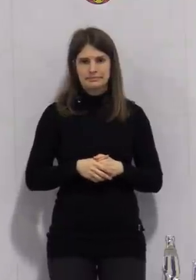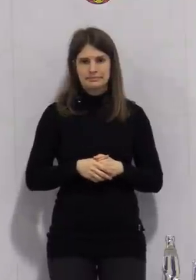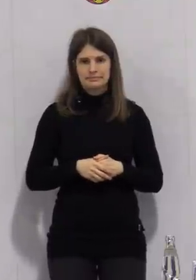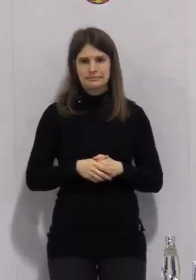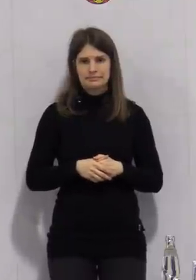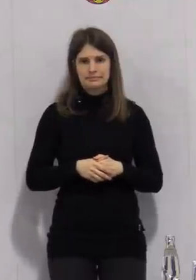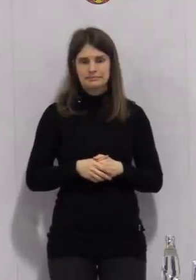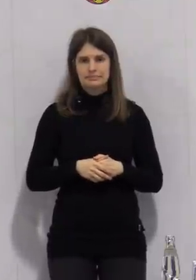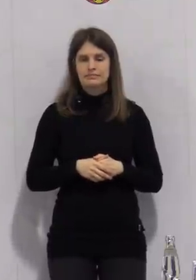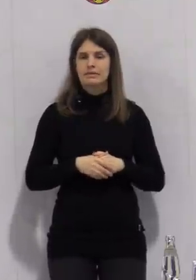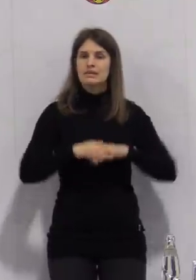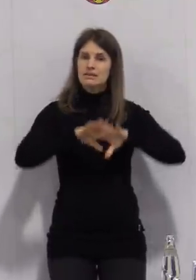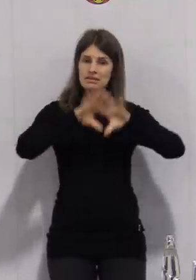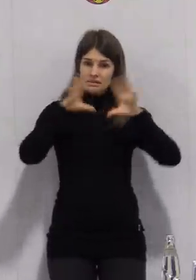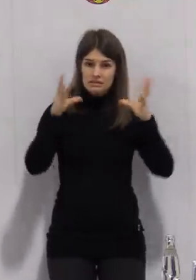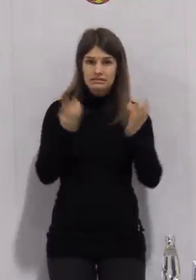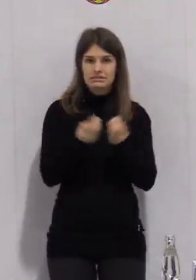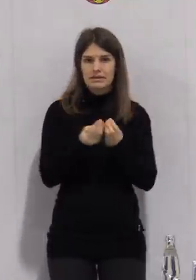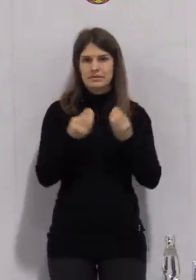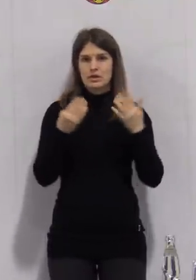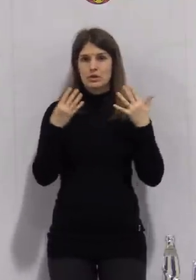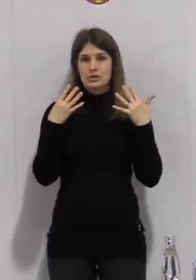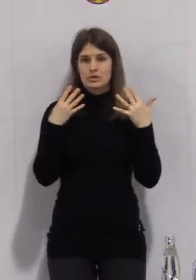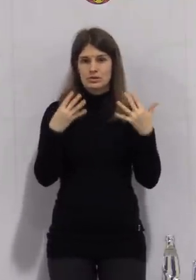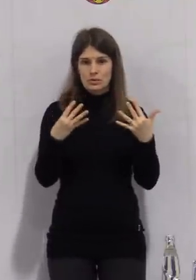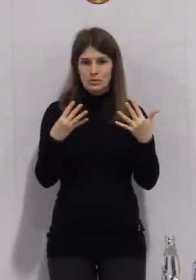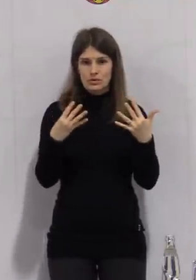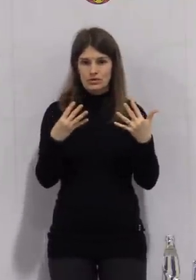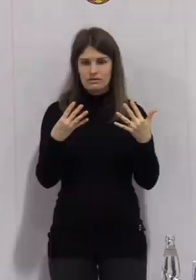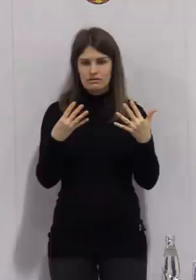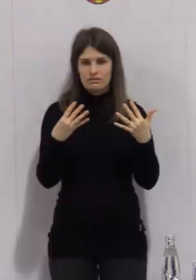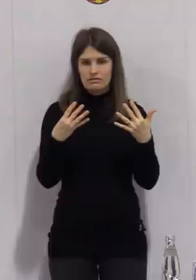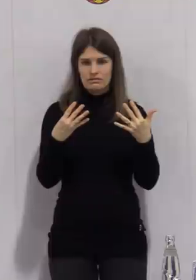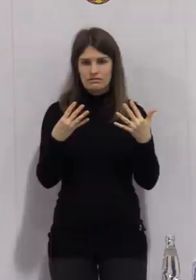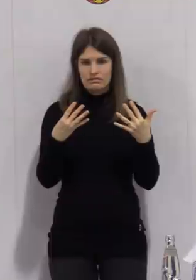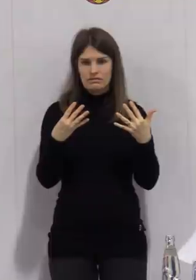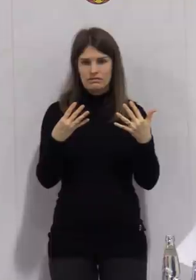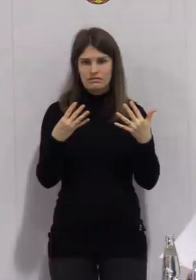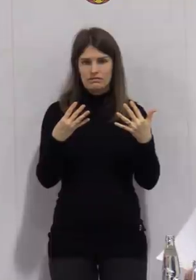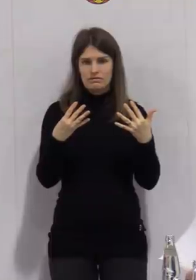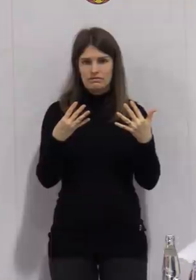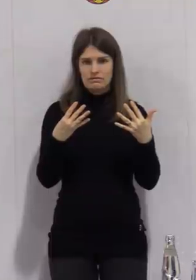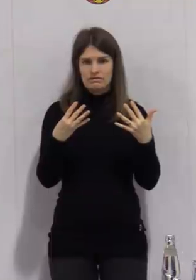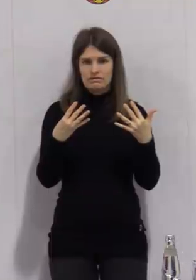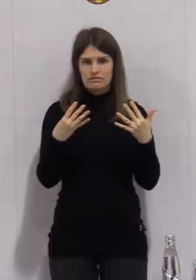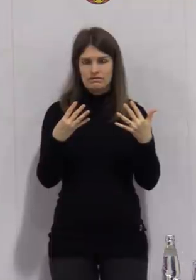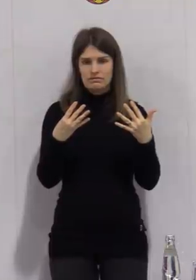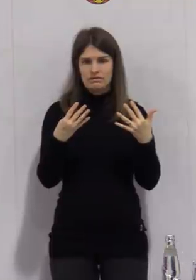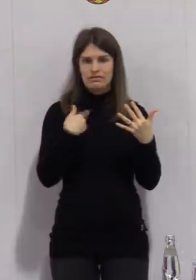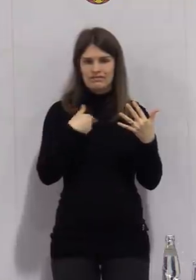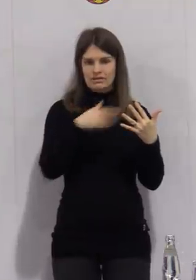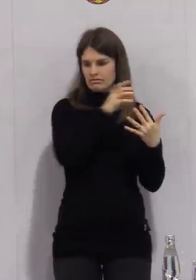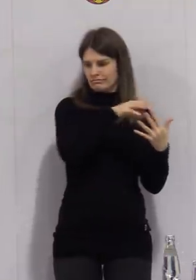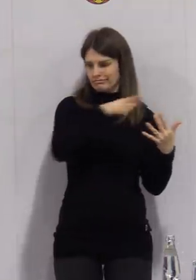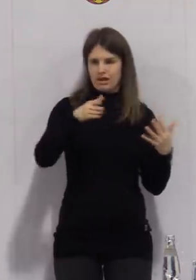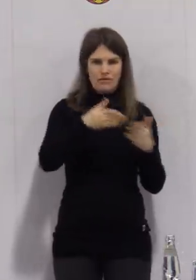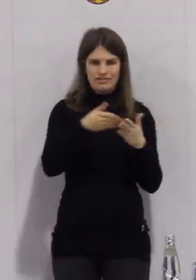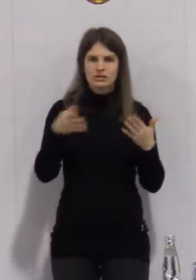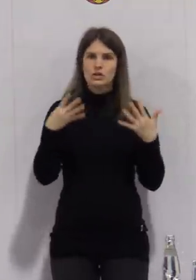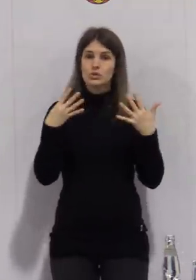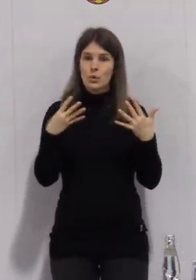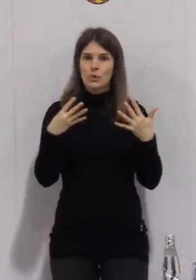Insgesamt neun Patienten auf diese drei Standorte verteilt in unserem Landkreis